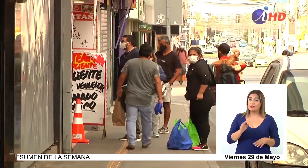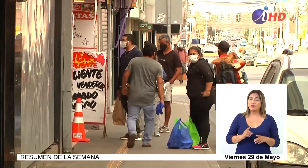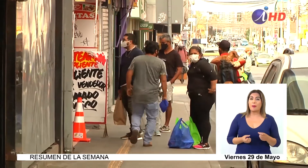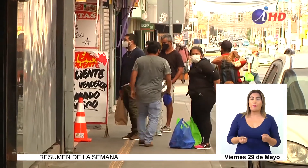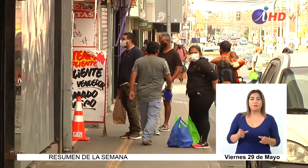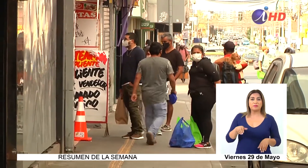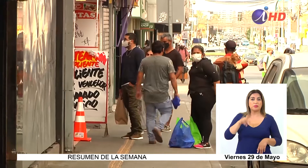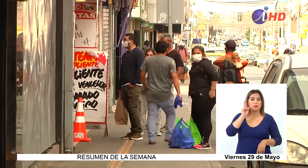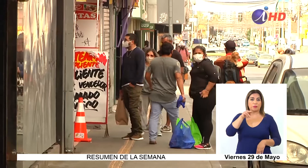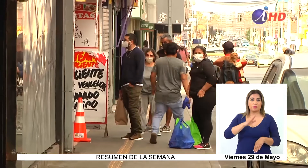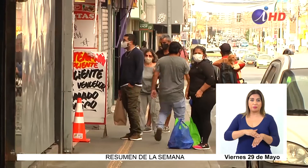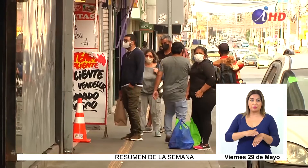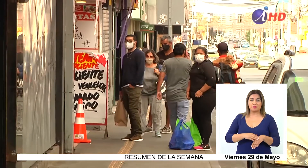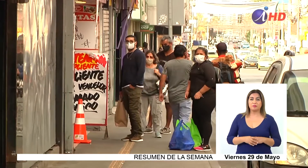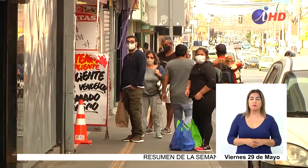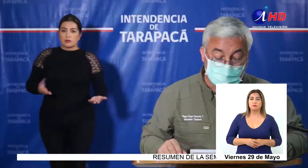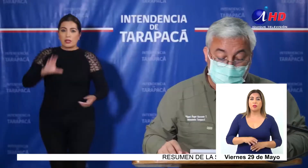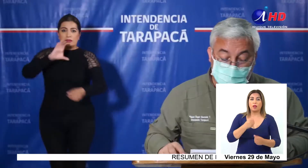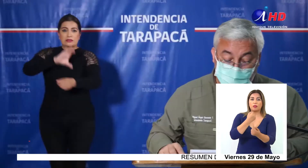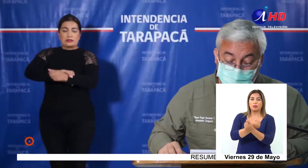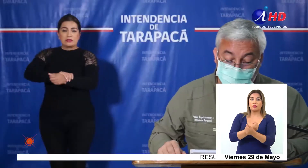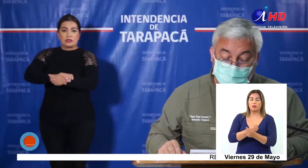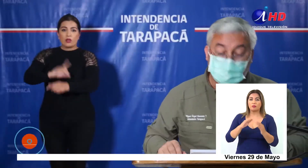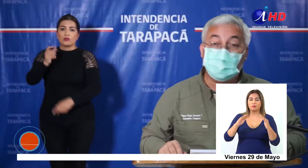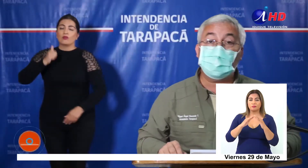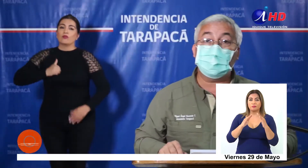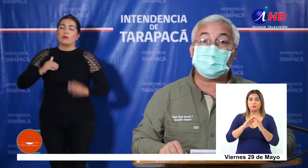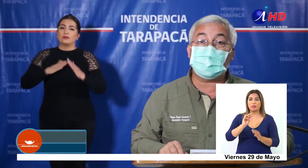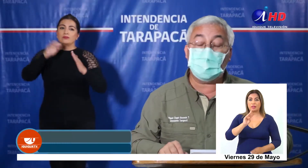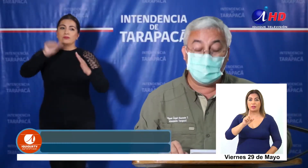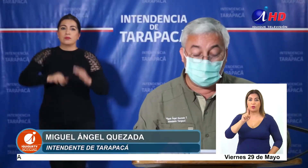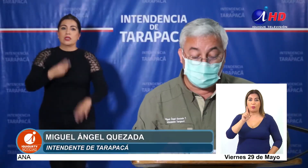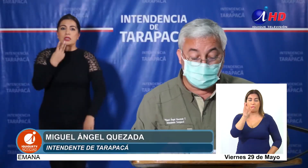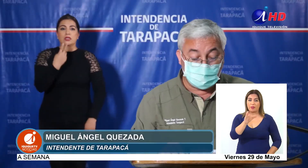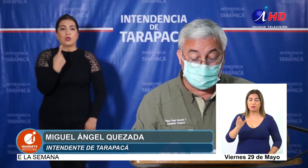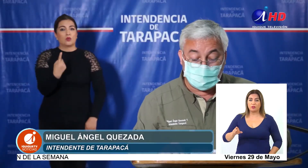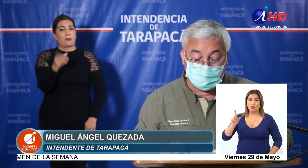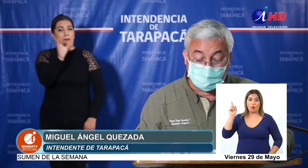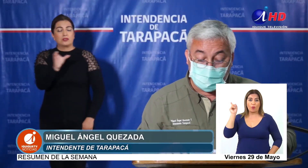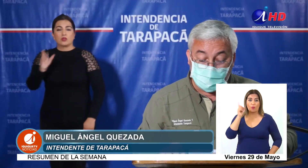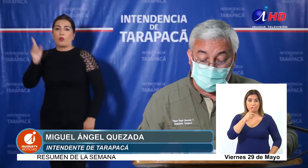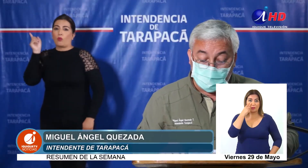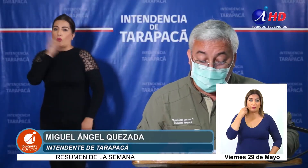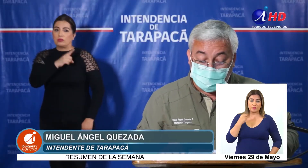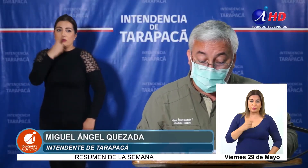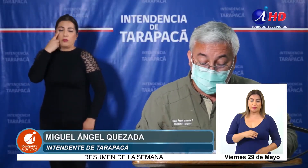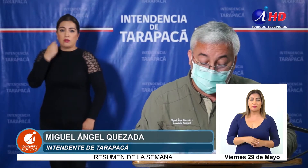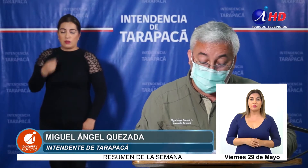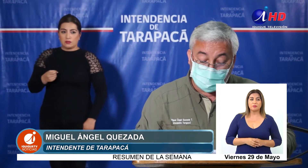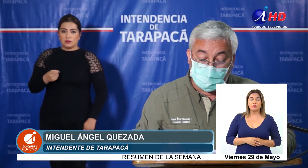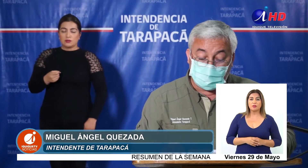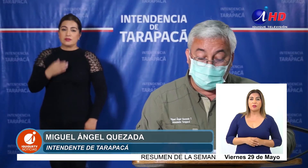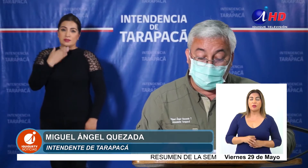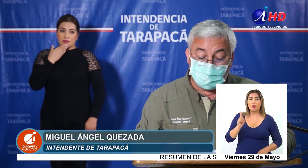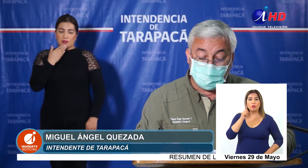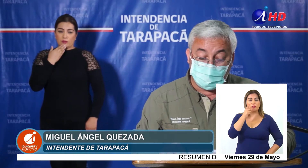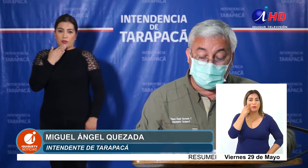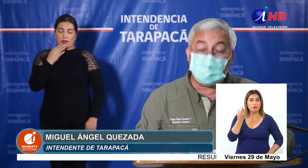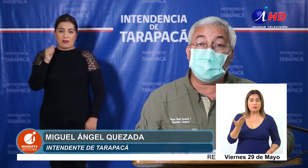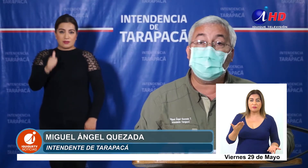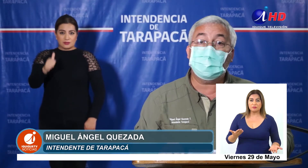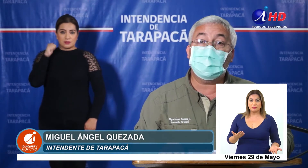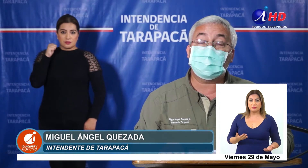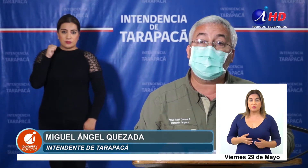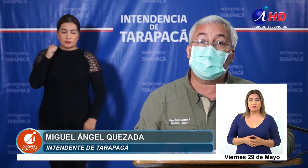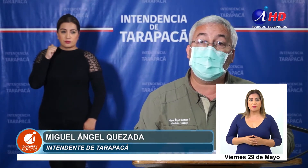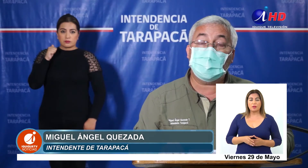salieron sin él. Detenidos por toque de queda tenemos 31 personas en la última jornada, y en la última jornada también por